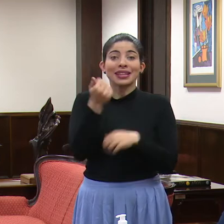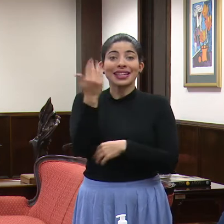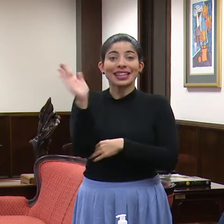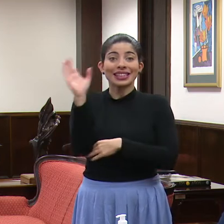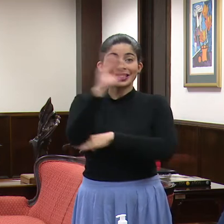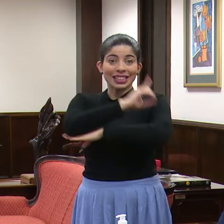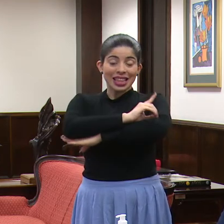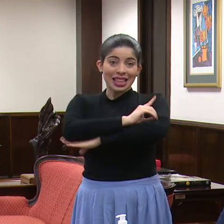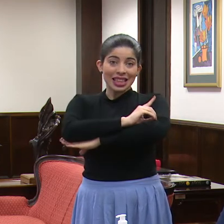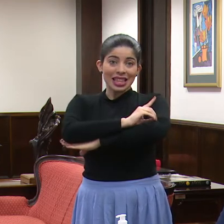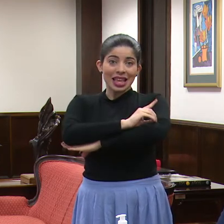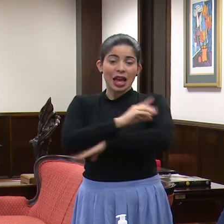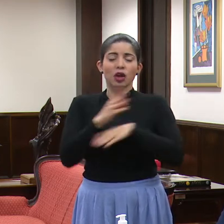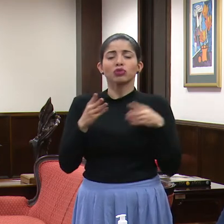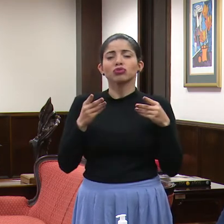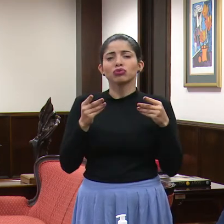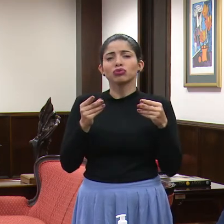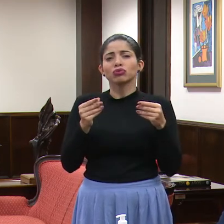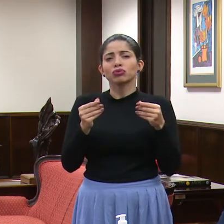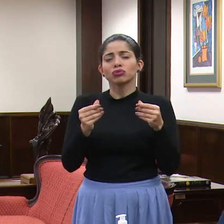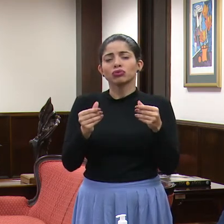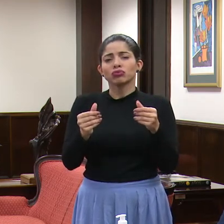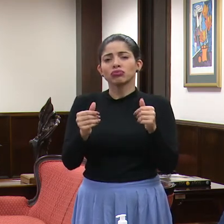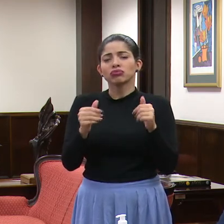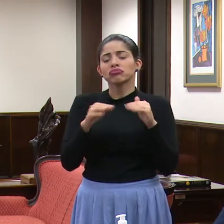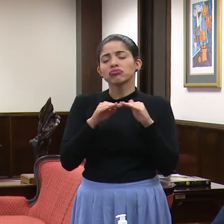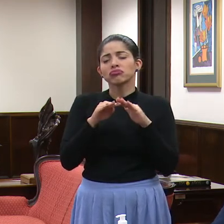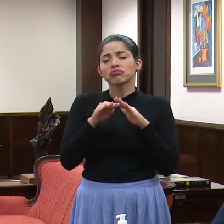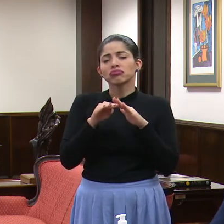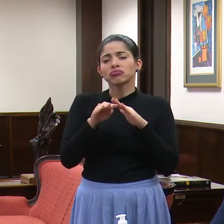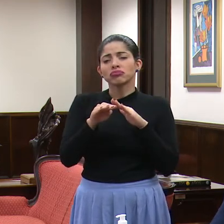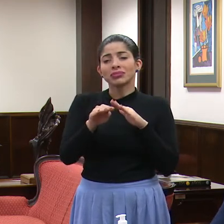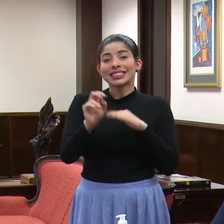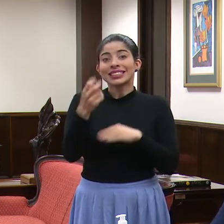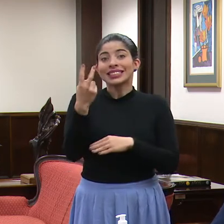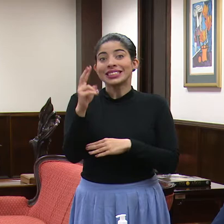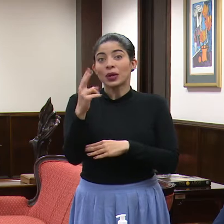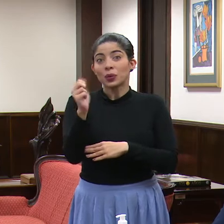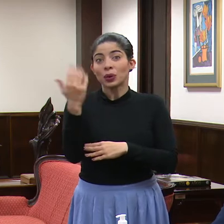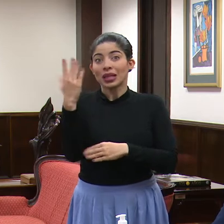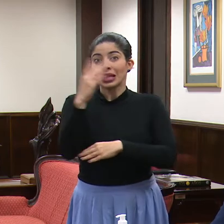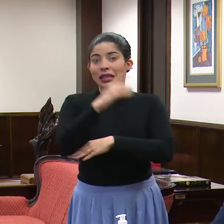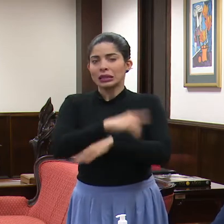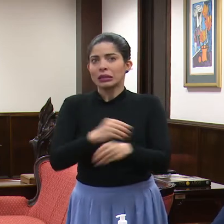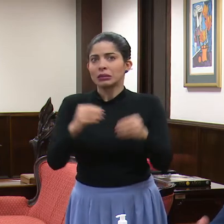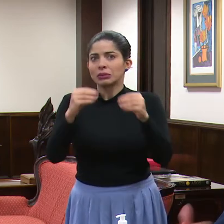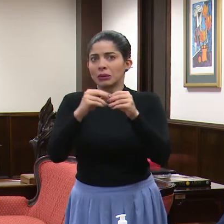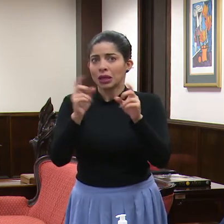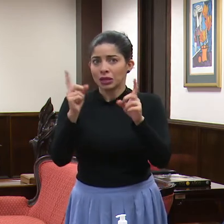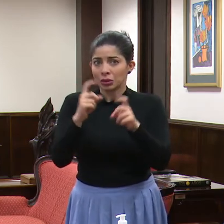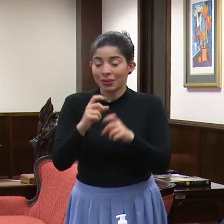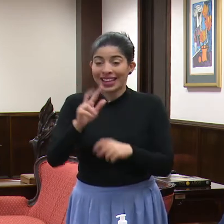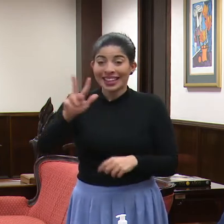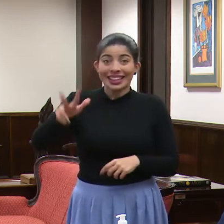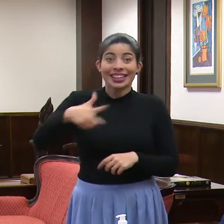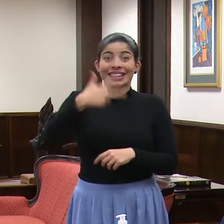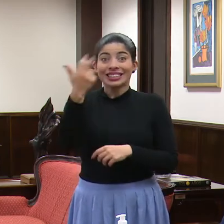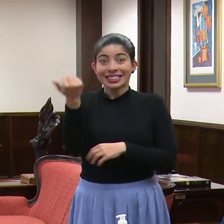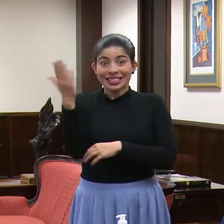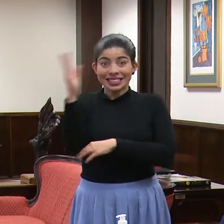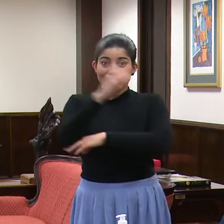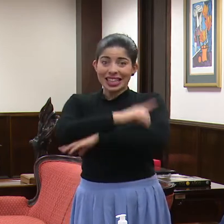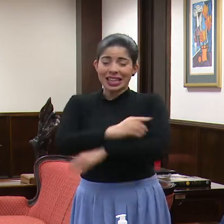quincena fue light, por decirlo de alguna manera, decir, suave, la segunda quincena un poco más compleja y la tercera quincena mucho más compleja.